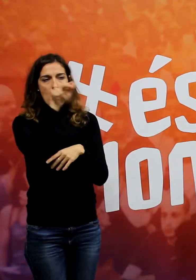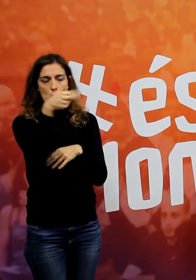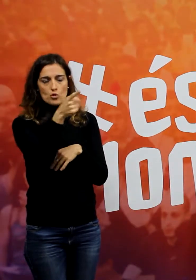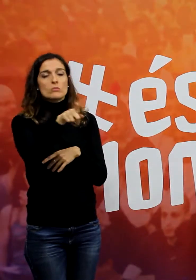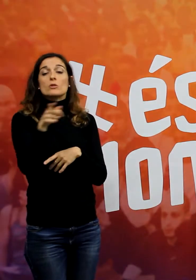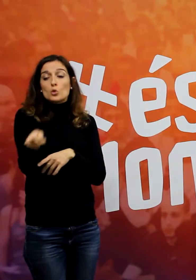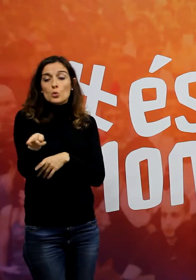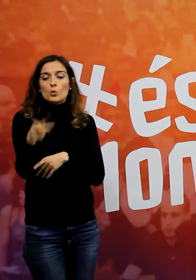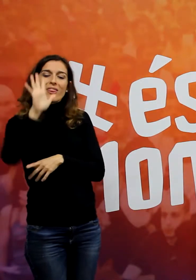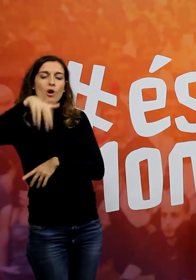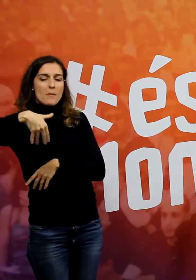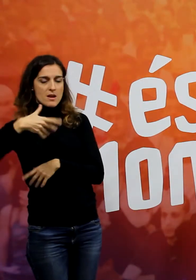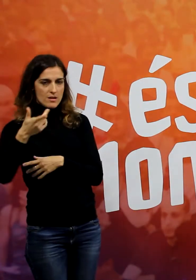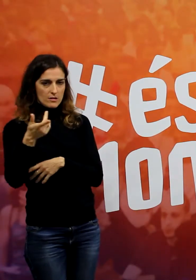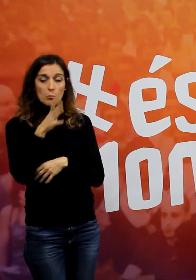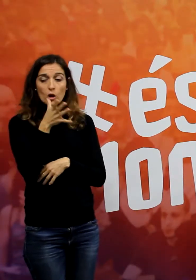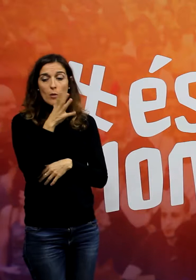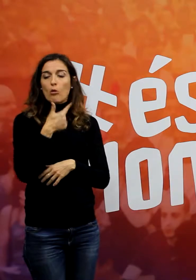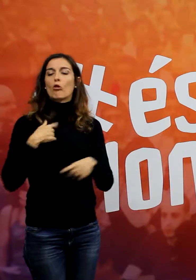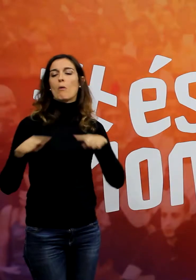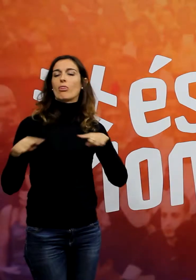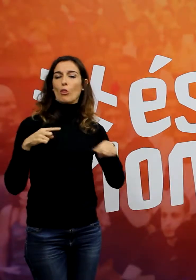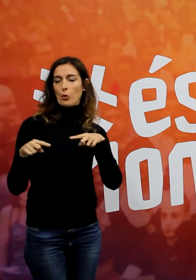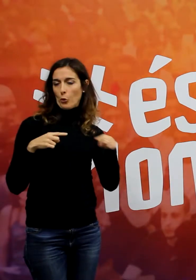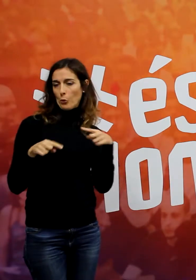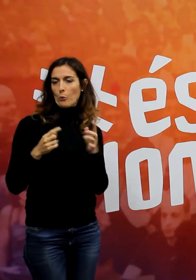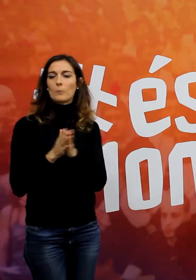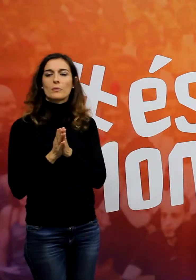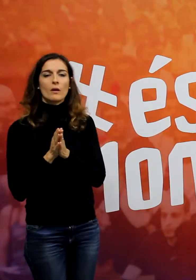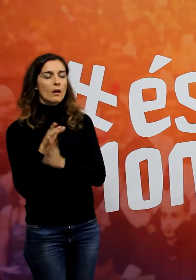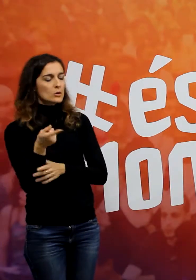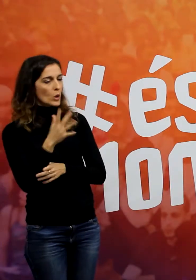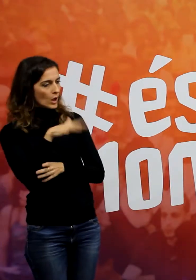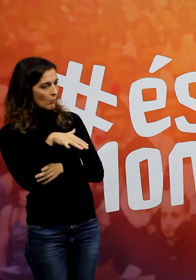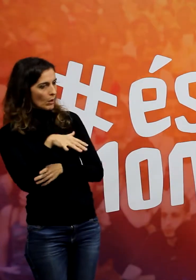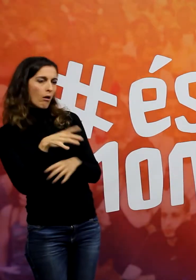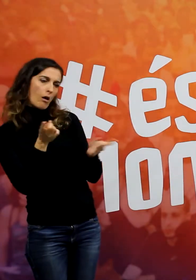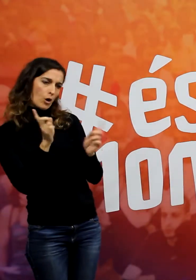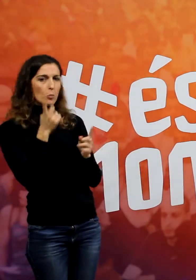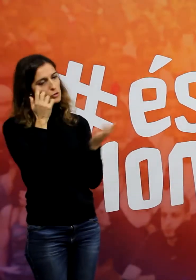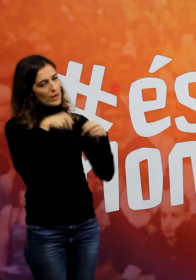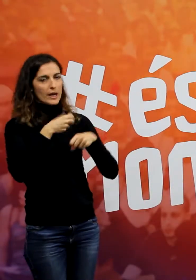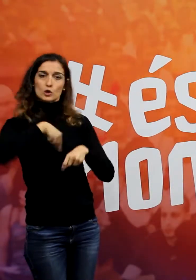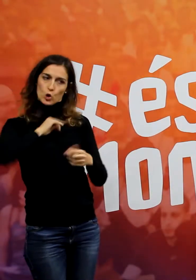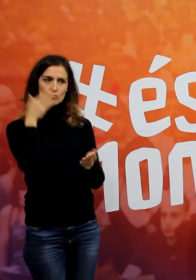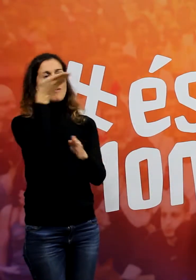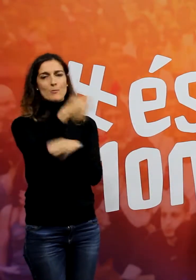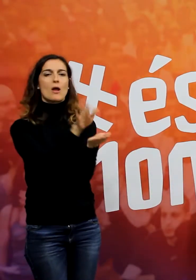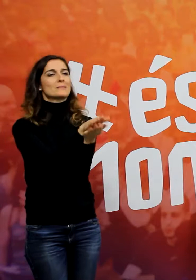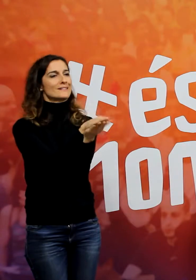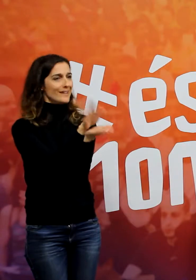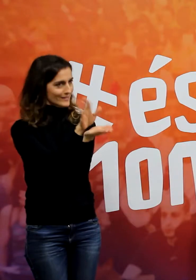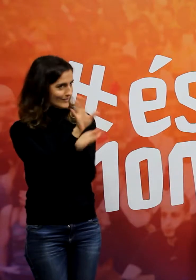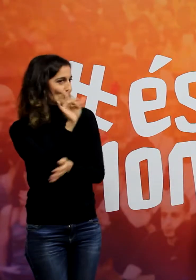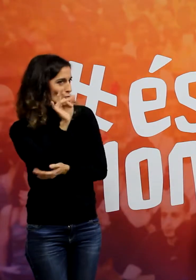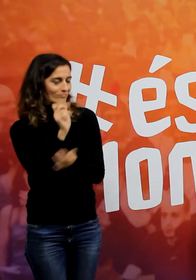Ai, perquè m'anem motres. Claro, perquè potser si mos hagueren dit a la resta, oiga, per 5.000 té vostè l'Àgora, pot potser anem tots allà a la clàxina. Ara no